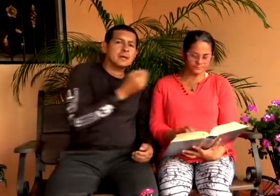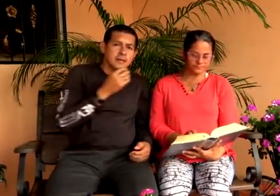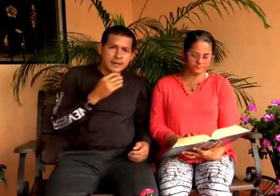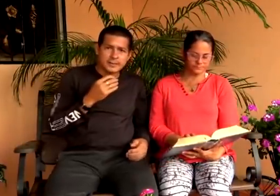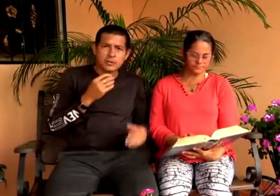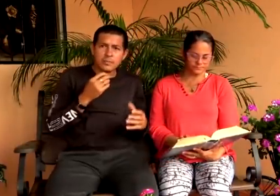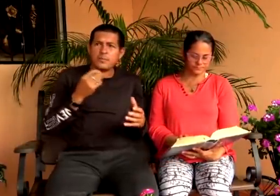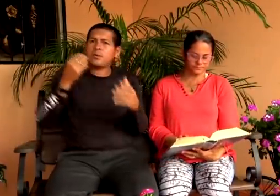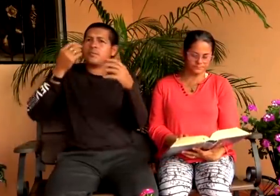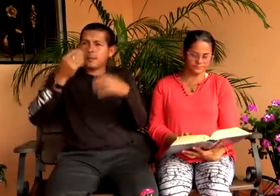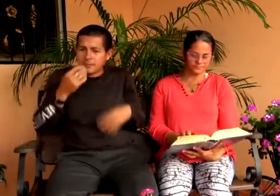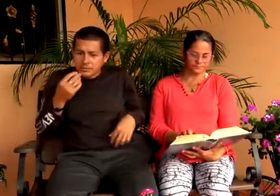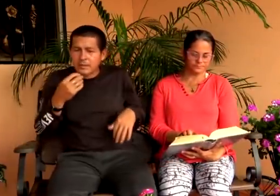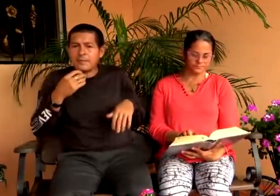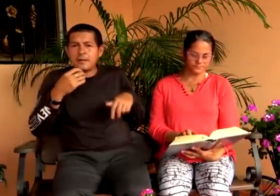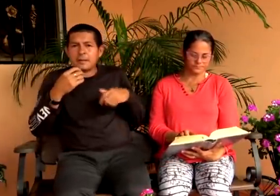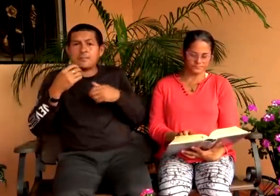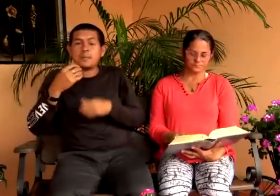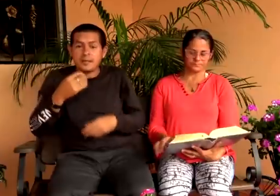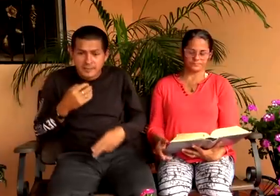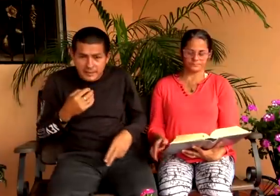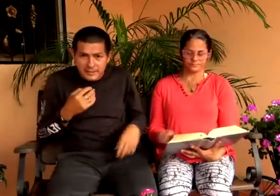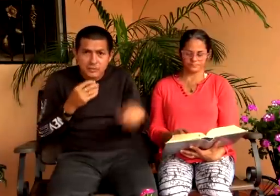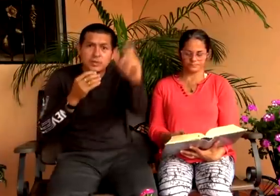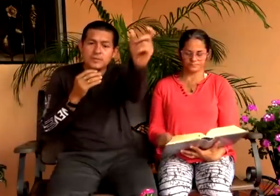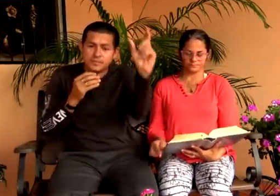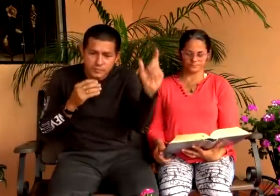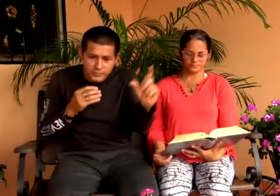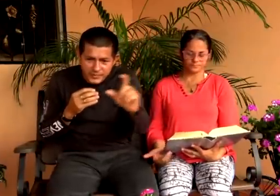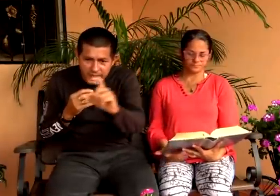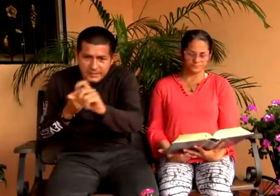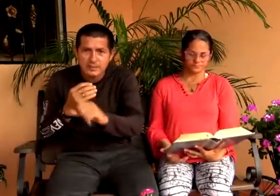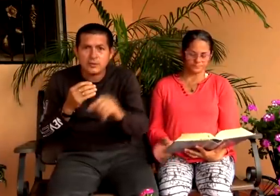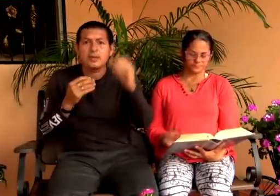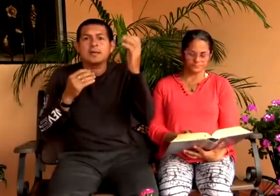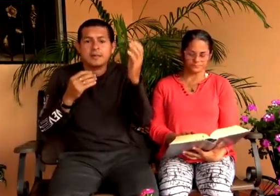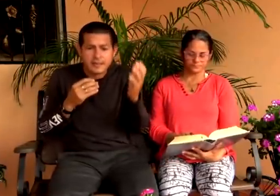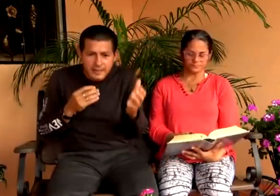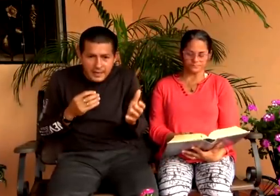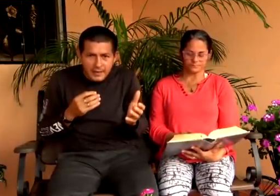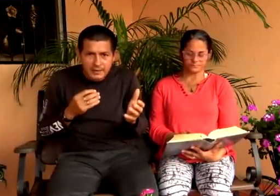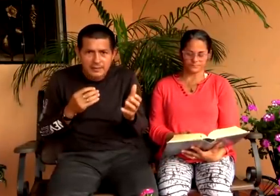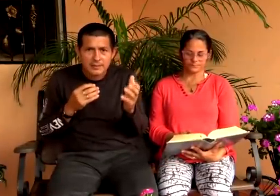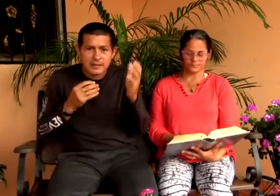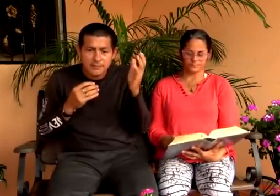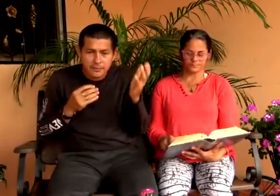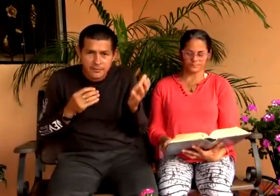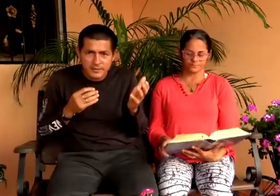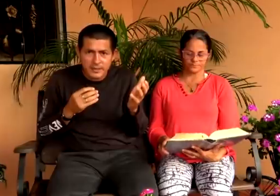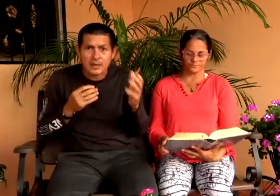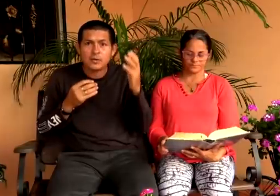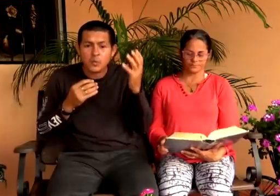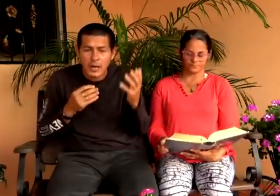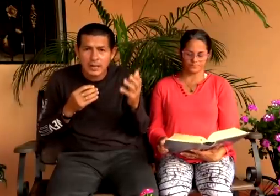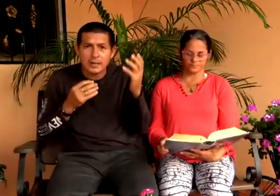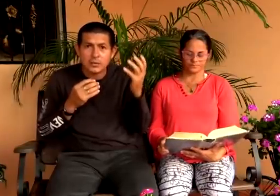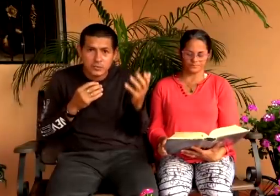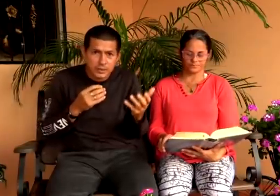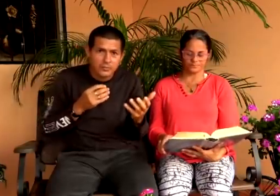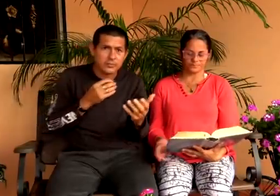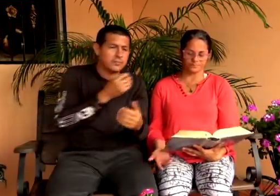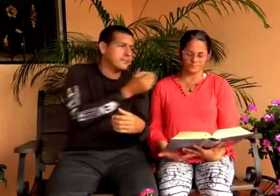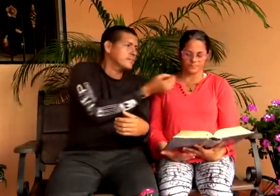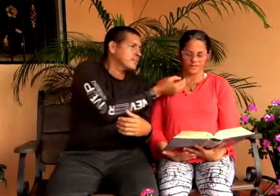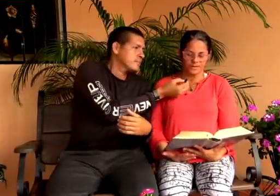que se cumplió vamos a ver presten atención subrayenlo que la profecía cual